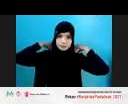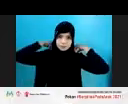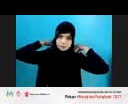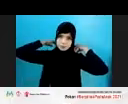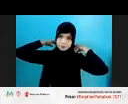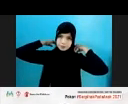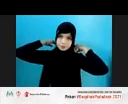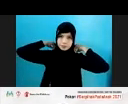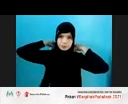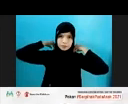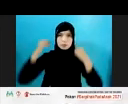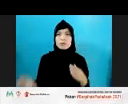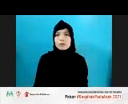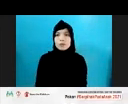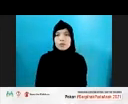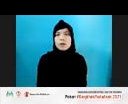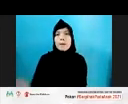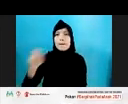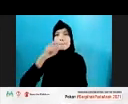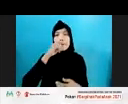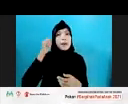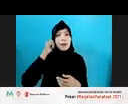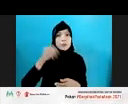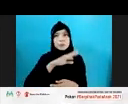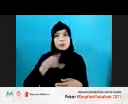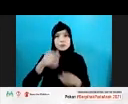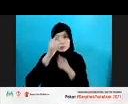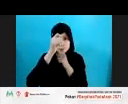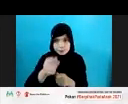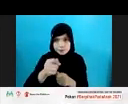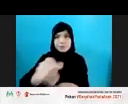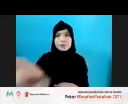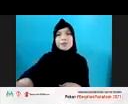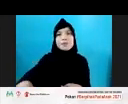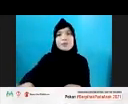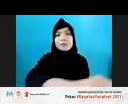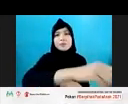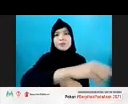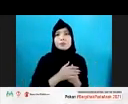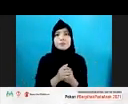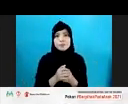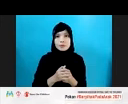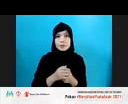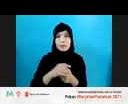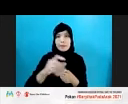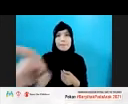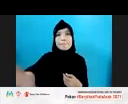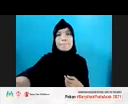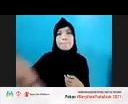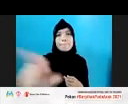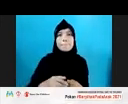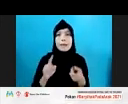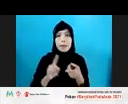Nah, Bapak-Ibu sekalian yang saya hormati, rekan-rekan pegiat anak,